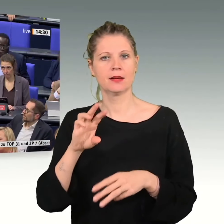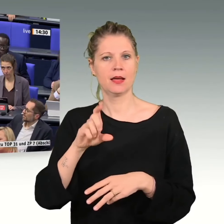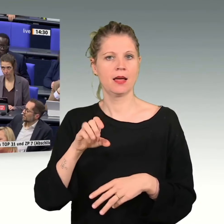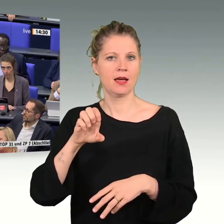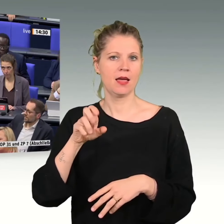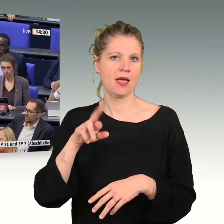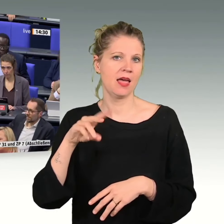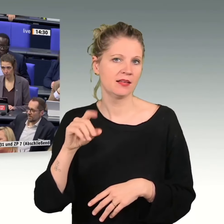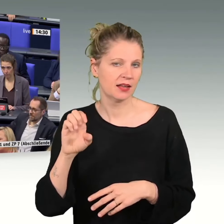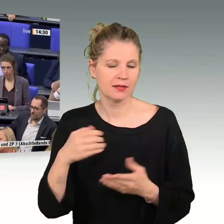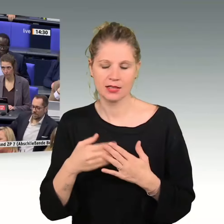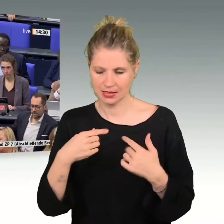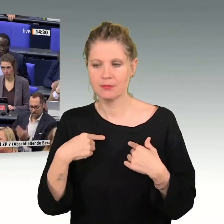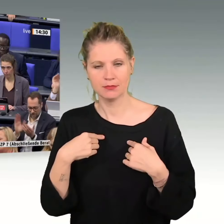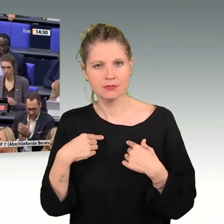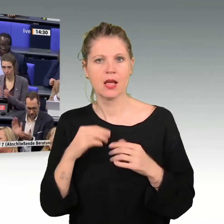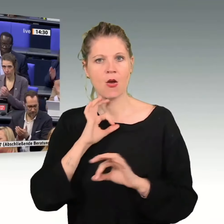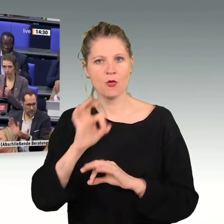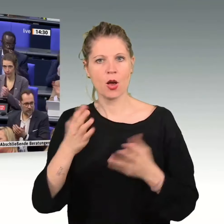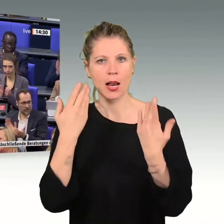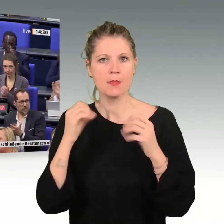für Klimaschutz ein, damit er mir erhalten bleibt.